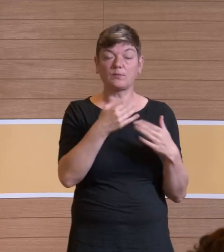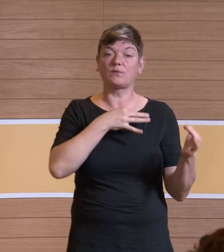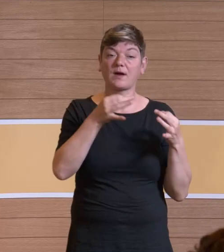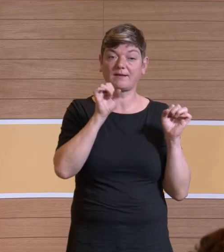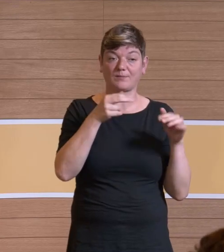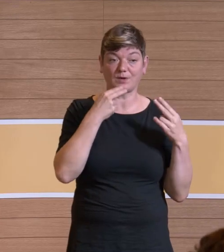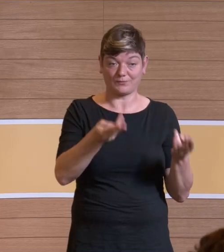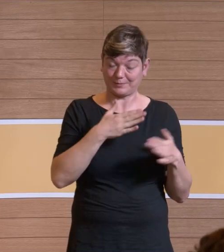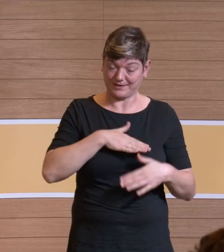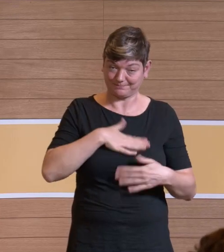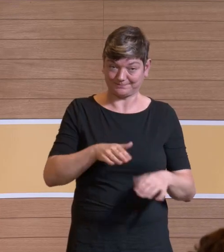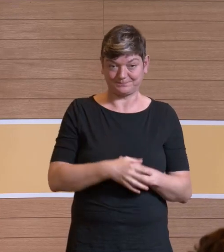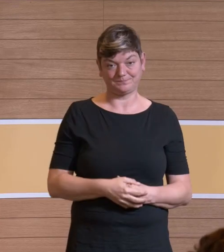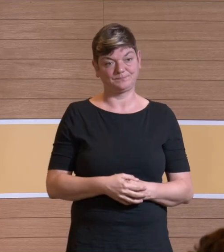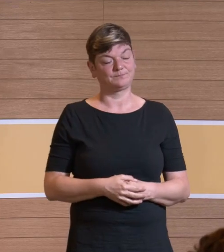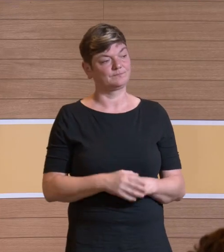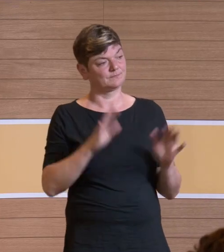Fragen gerne zur Verfügung.